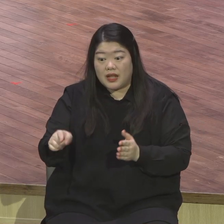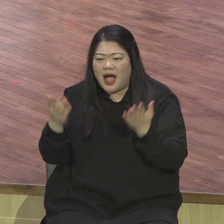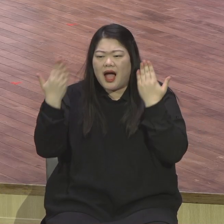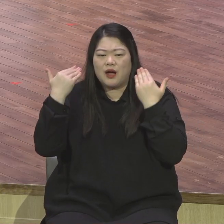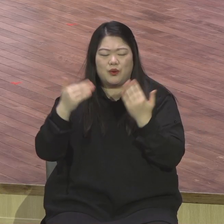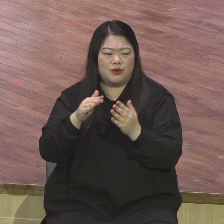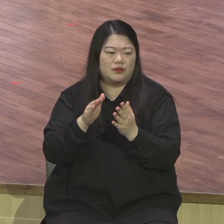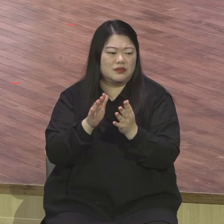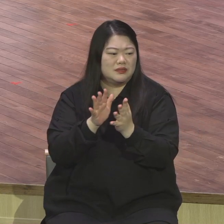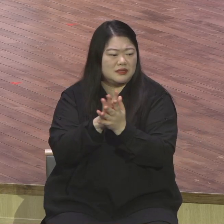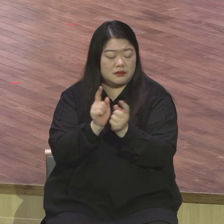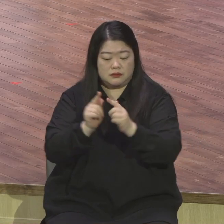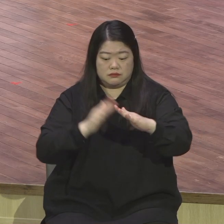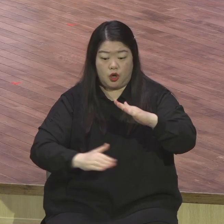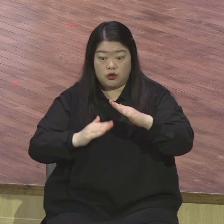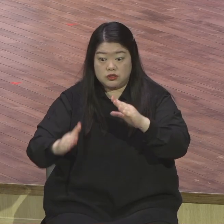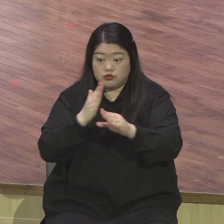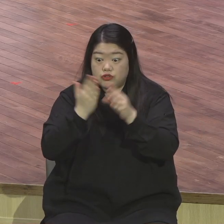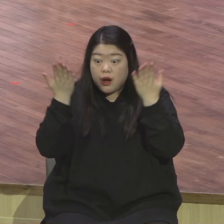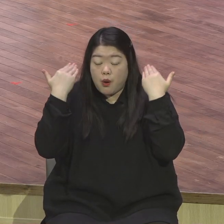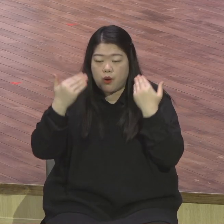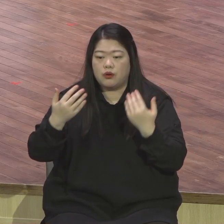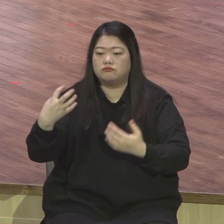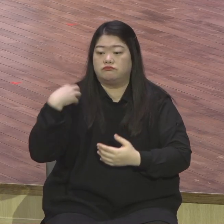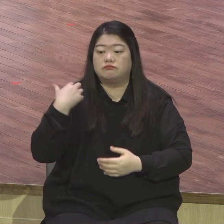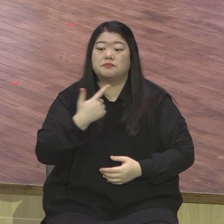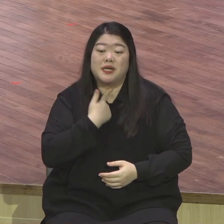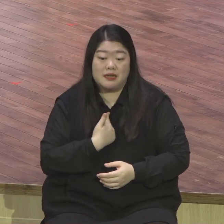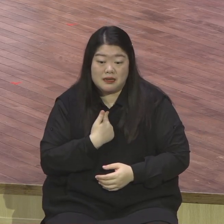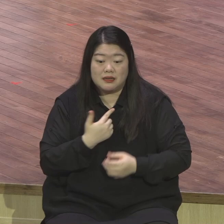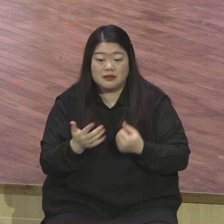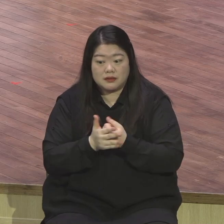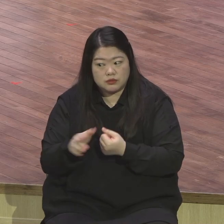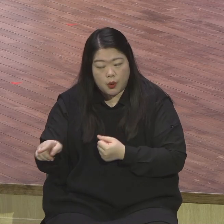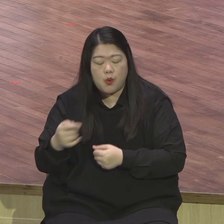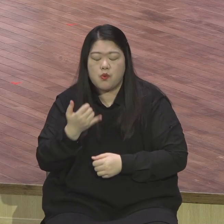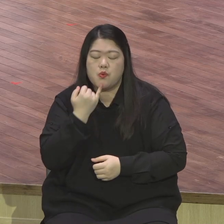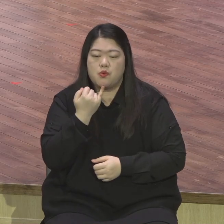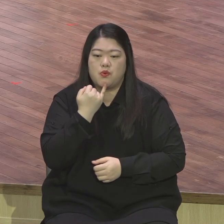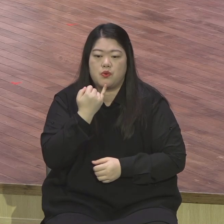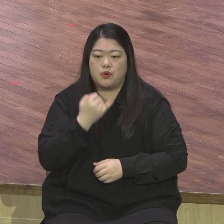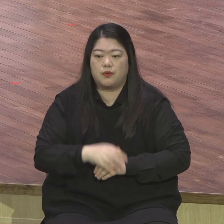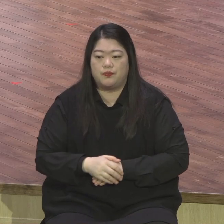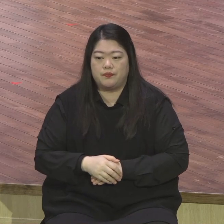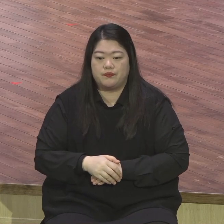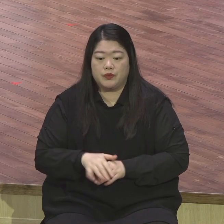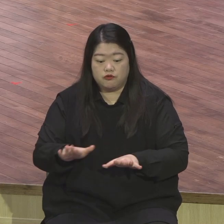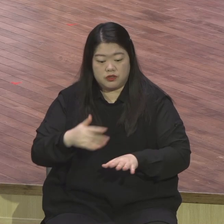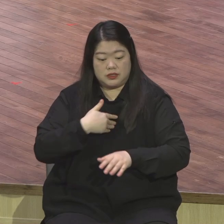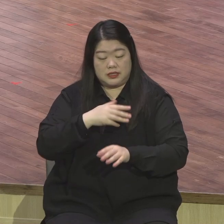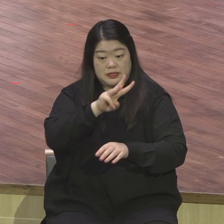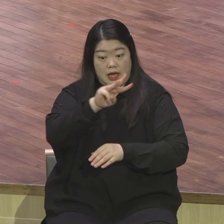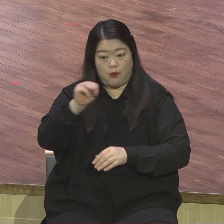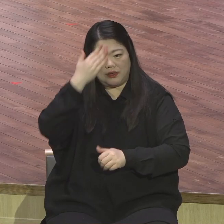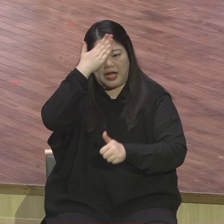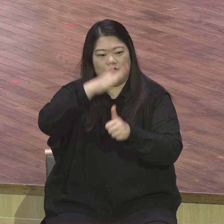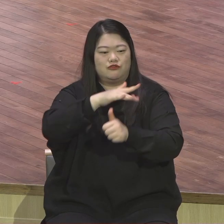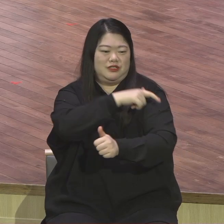되어졌습니다. 교사들이 누구냐고 싹 다 우리 교회 우리 교회에 그렇게 성도들이